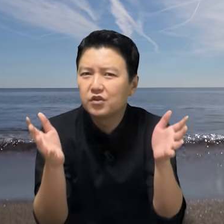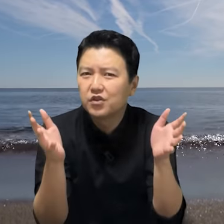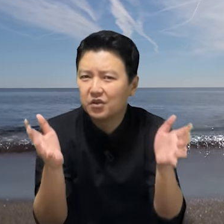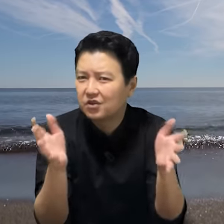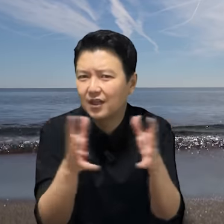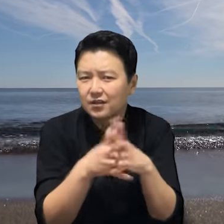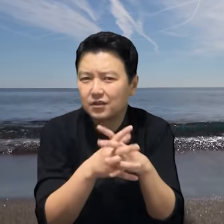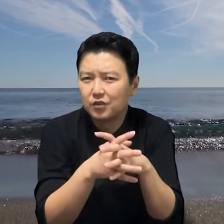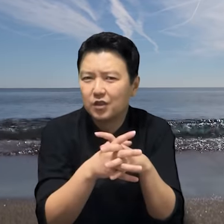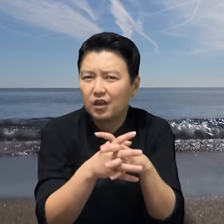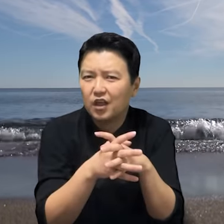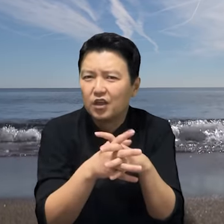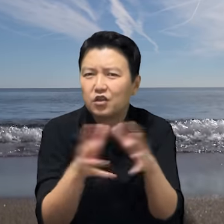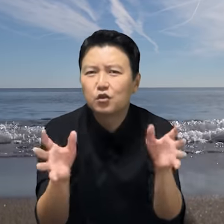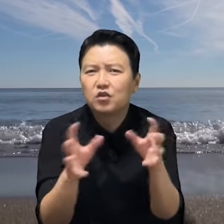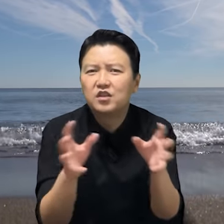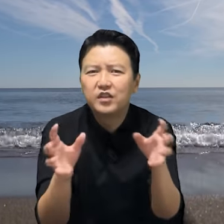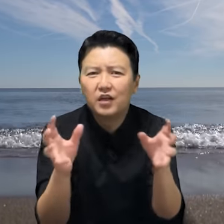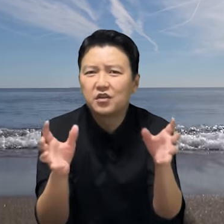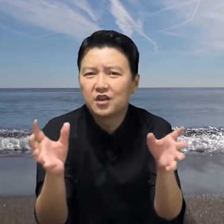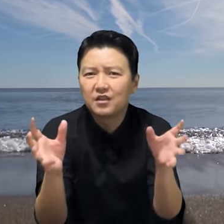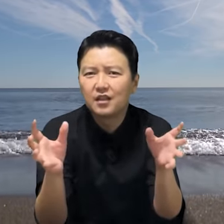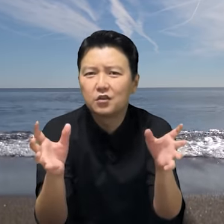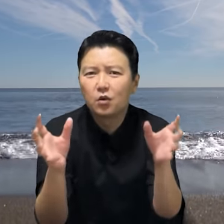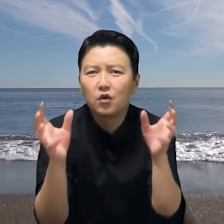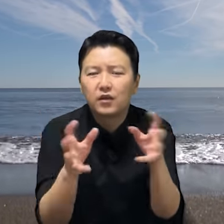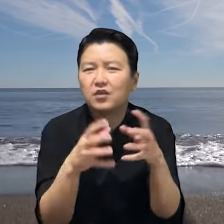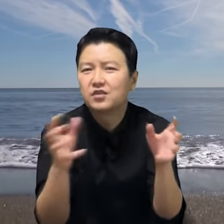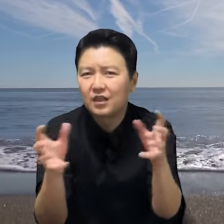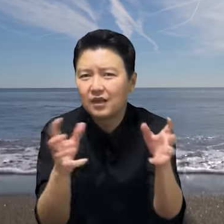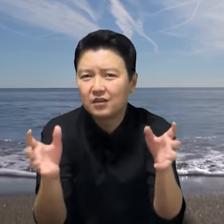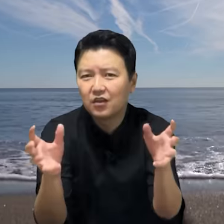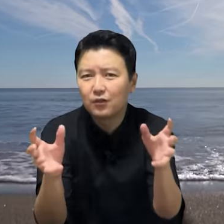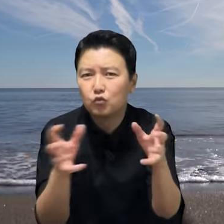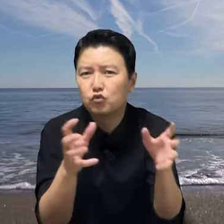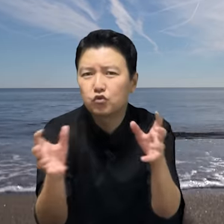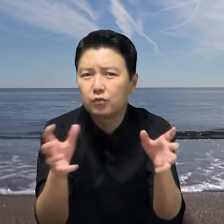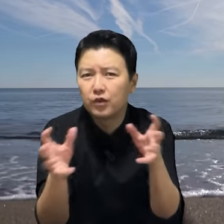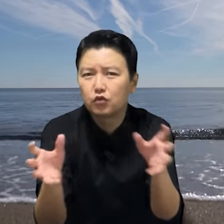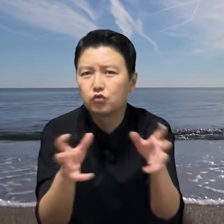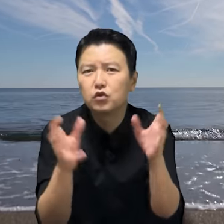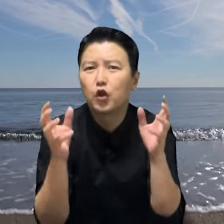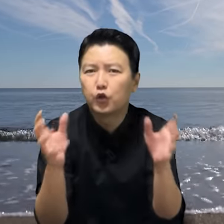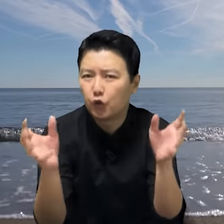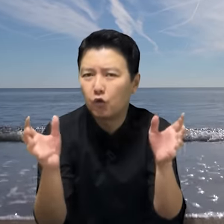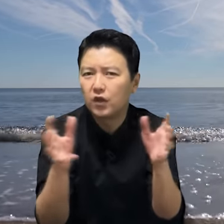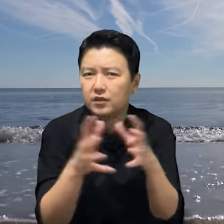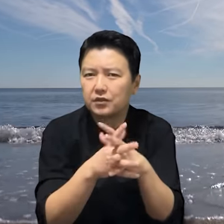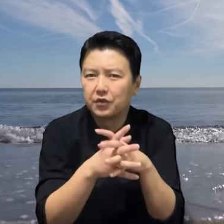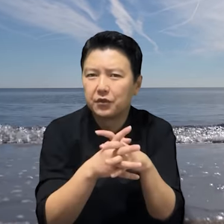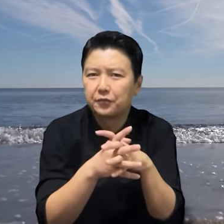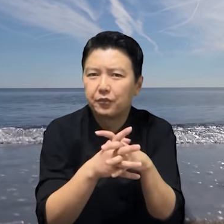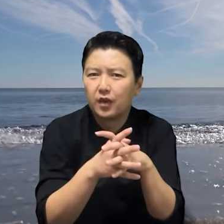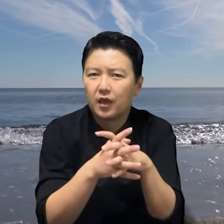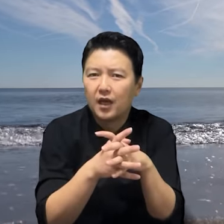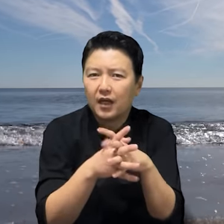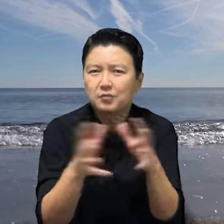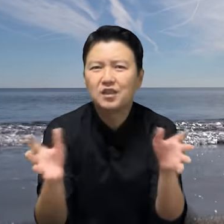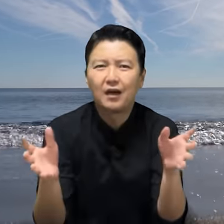경찰이었습니다. 그것도 그냥 경찰이 아니고 경찰들한테 무수를 배워주는 교관이었죠. 하지만 다